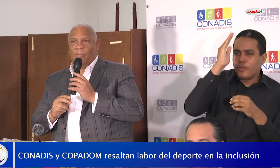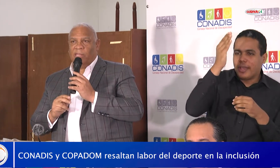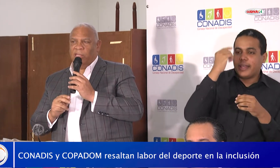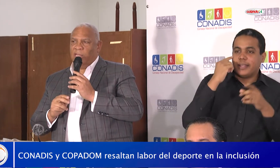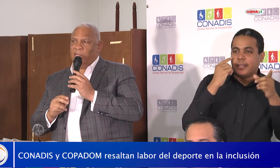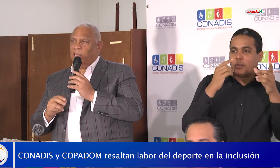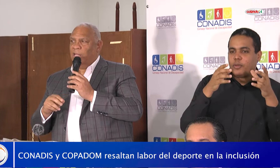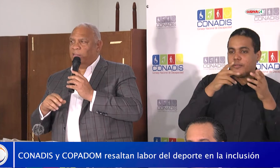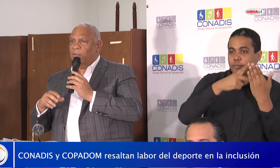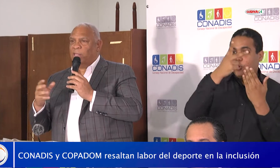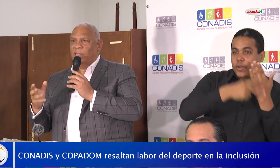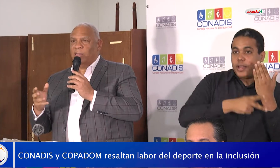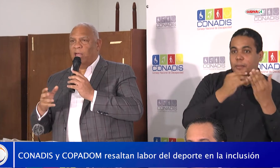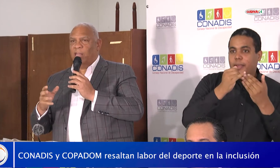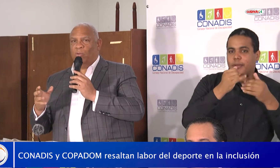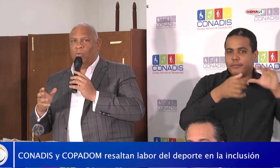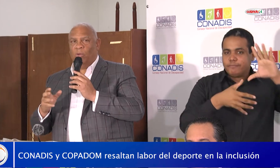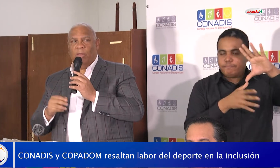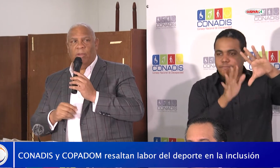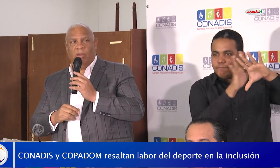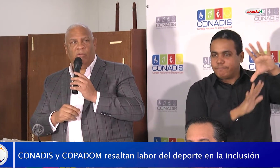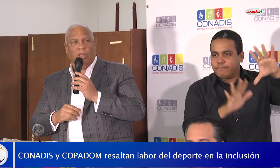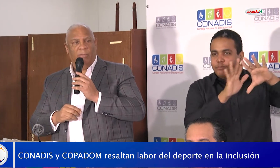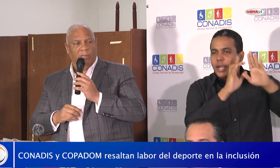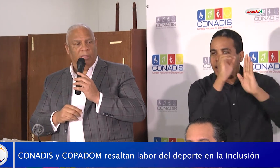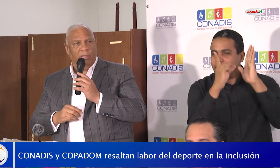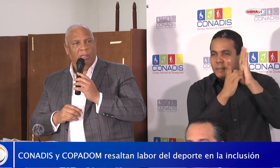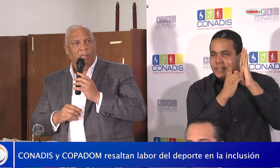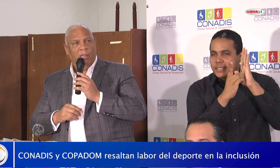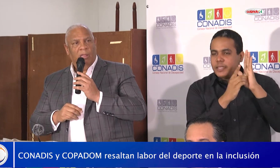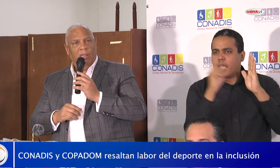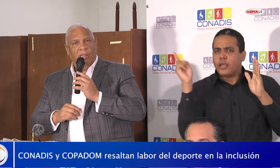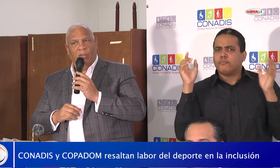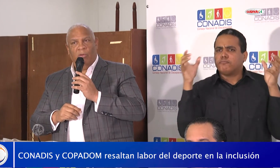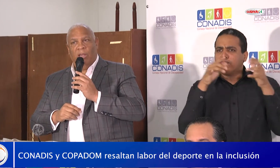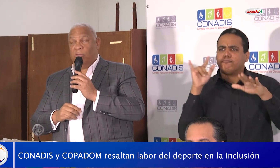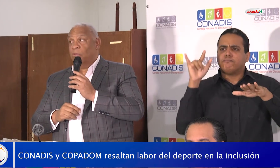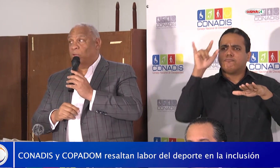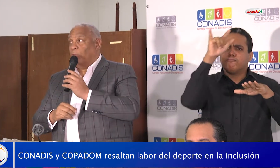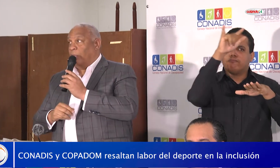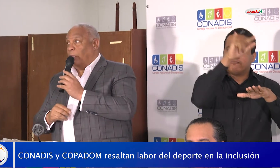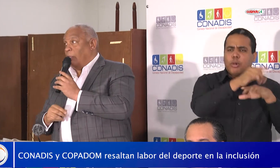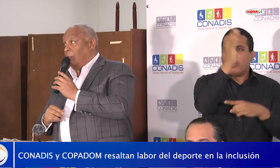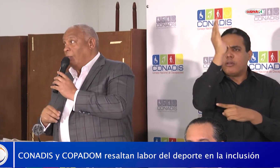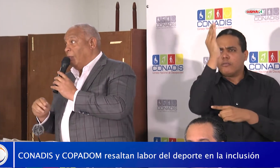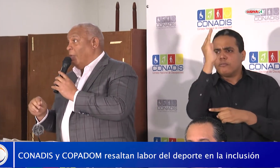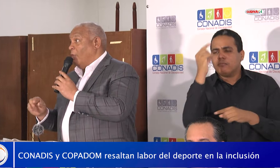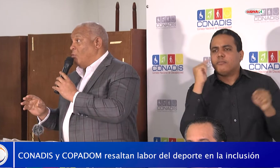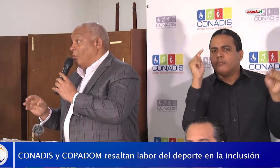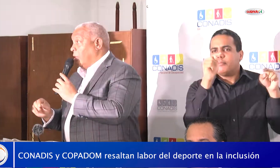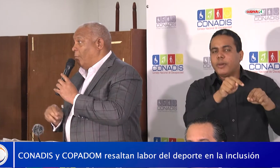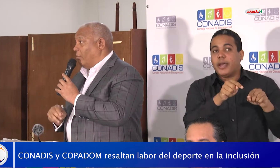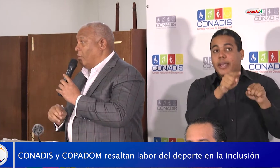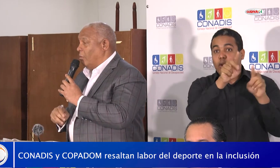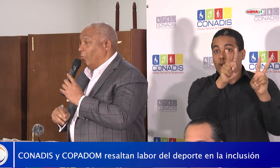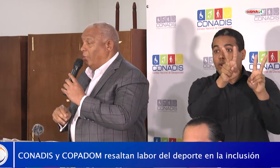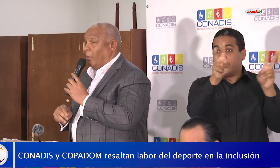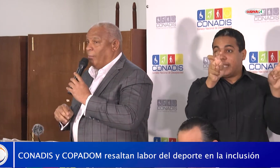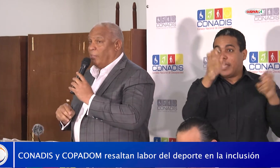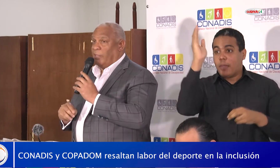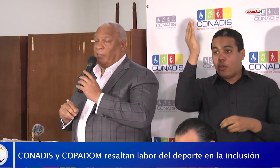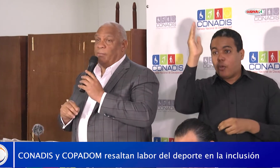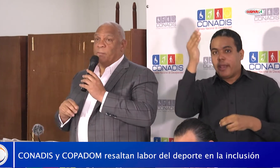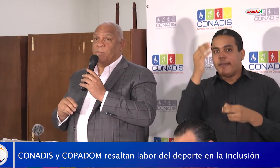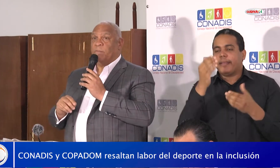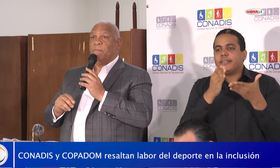de Discapacidad y el tema central tuvo que ver justamente con el asunto del derecho y la persona con